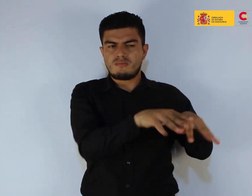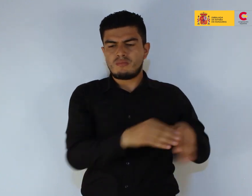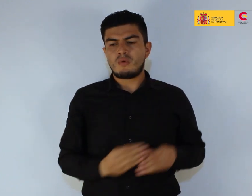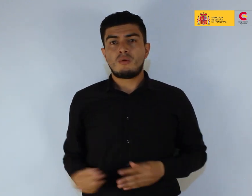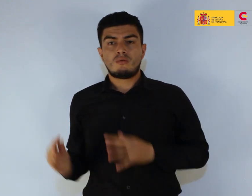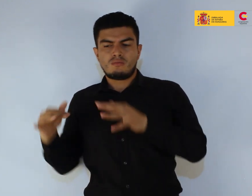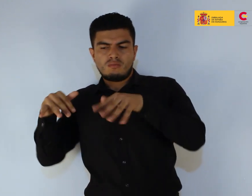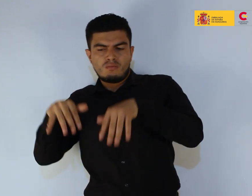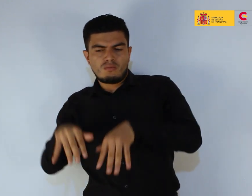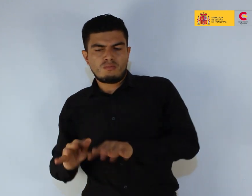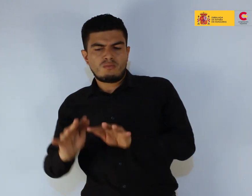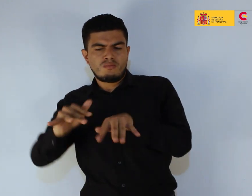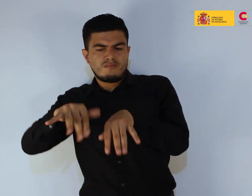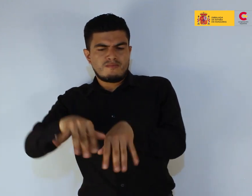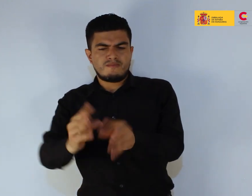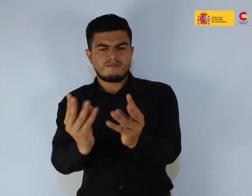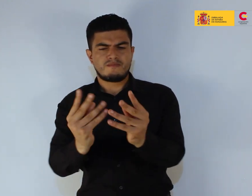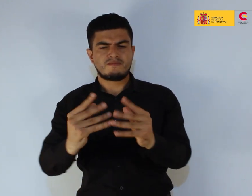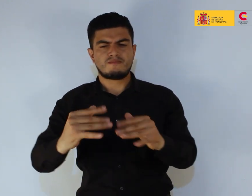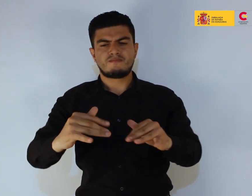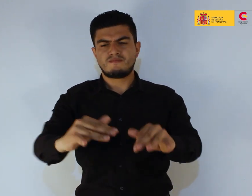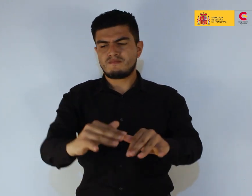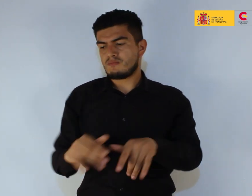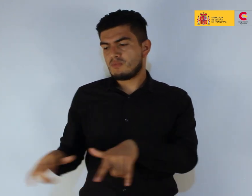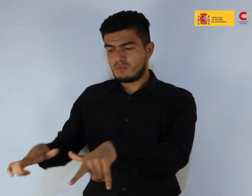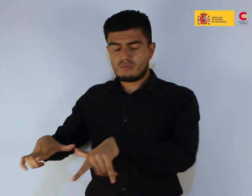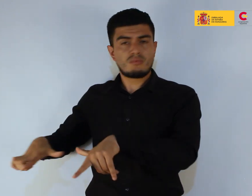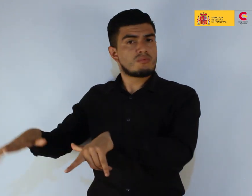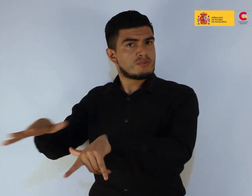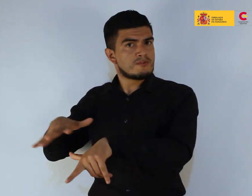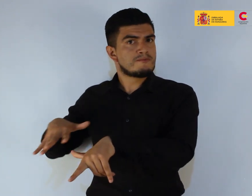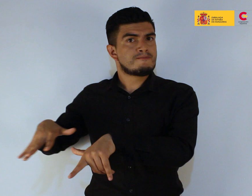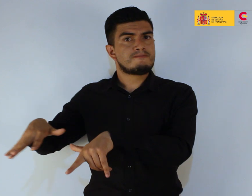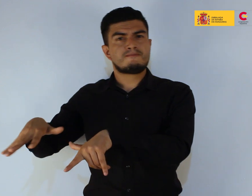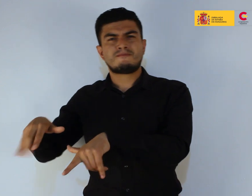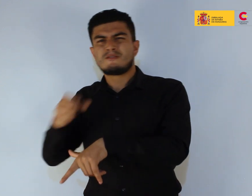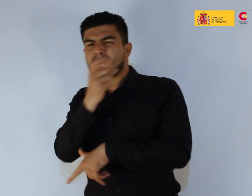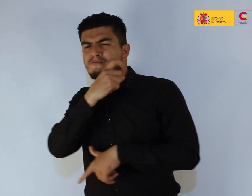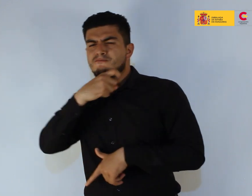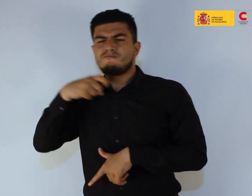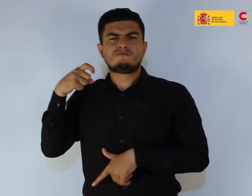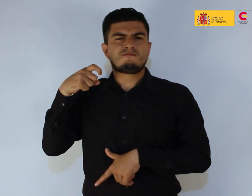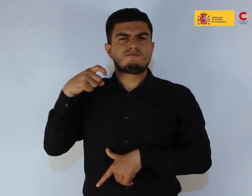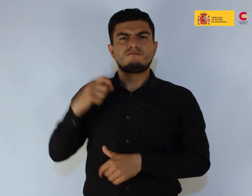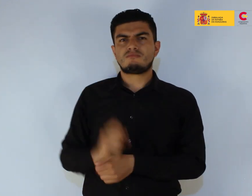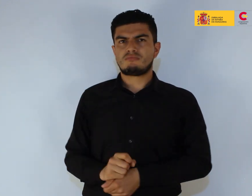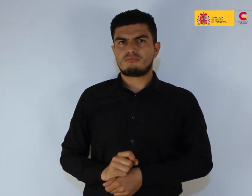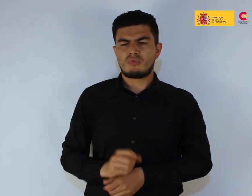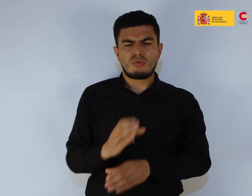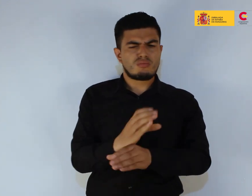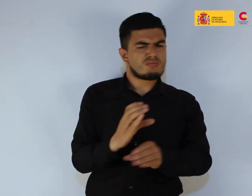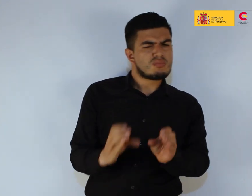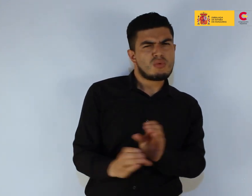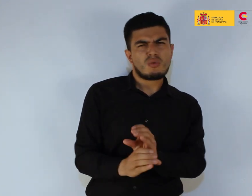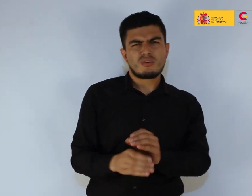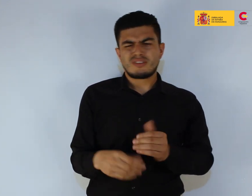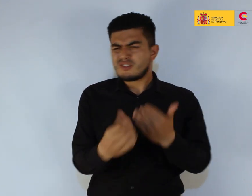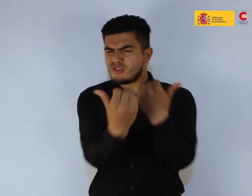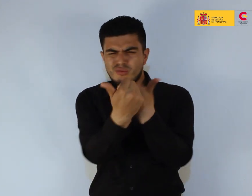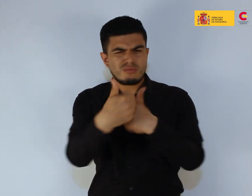desertificación. Cualquier cosa que se encuentre en lugar de peligro, incluidos detritos, restos flotantes